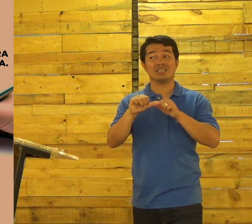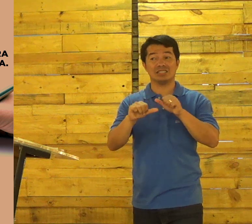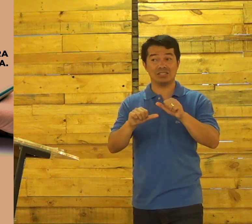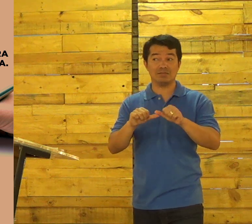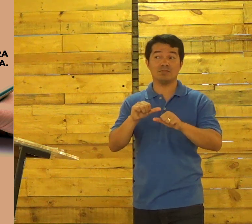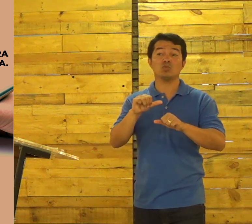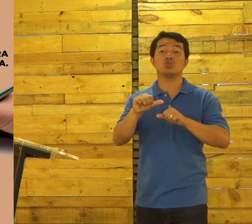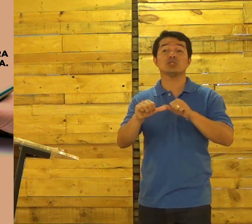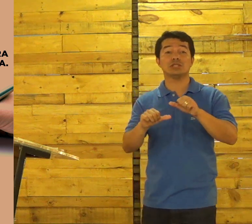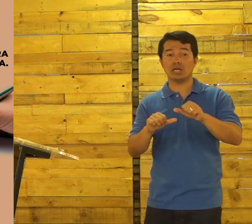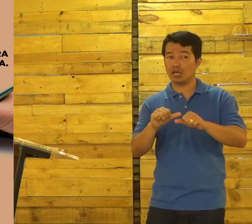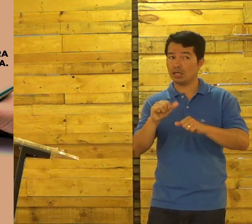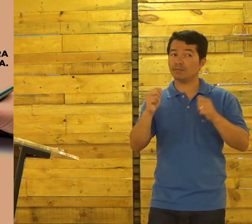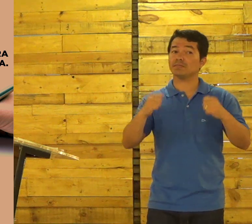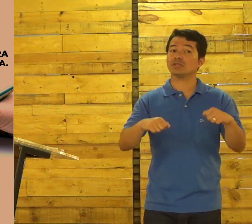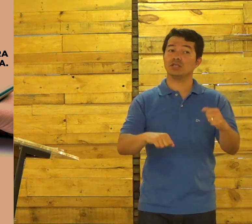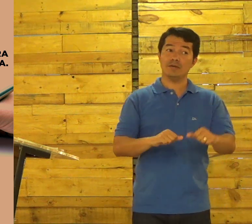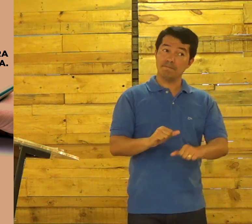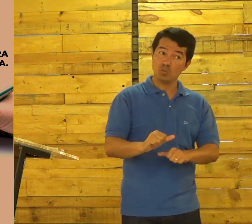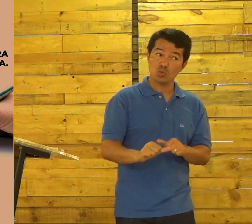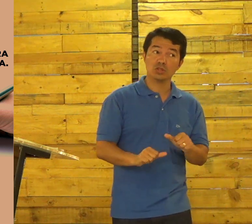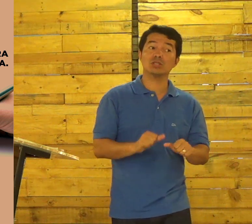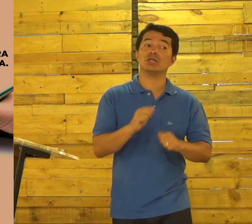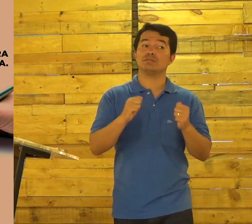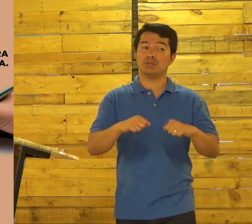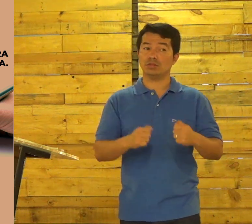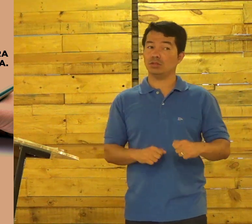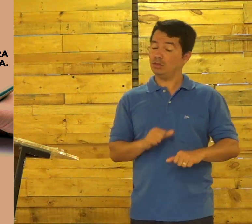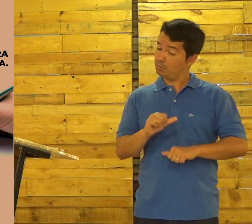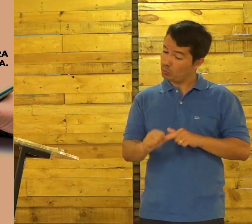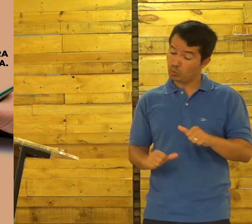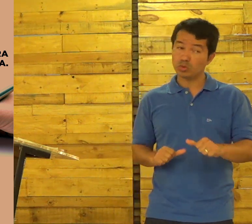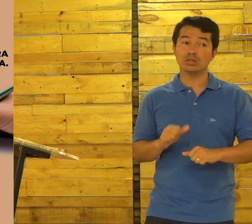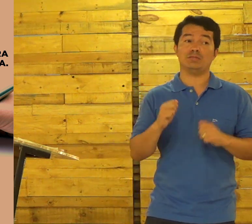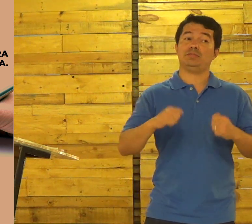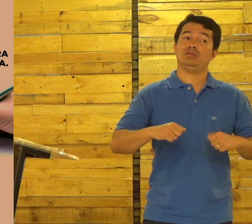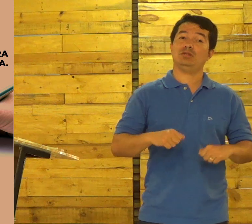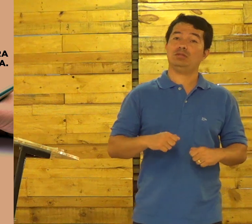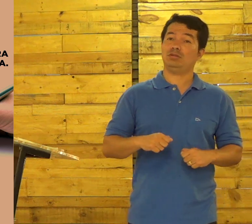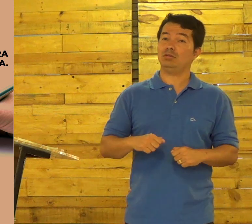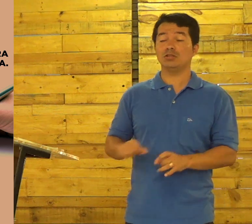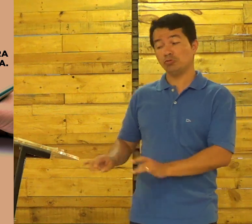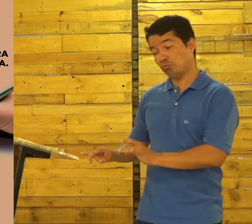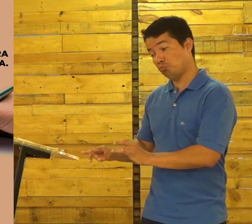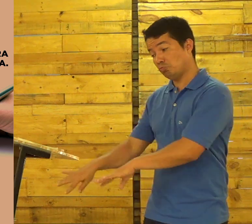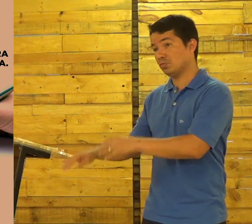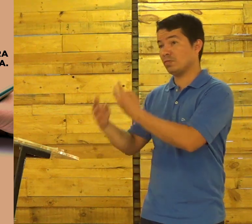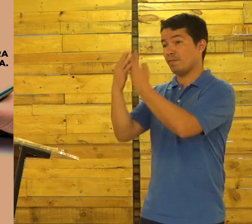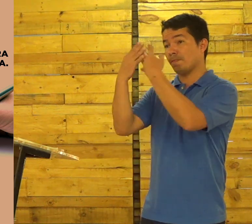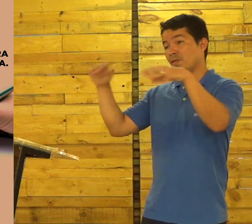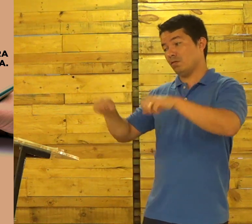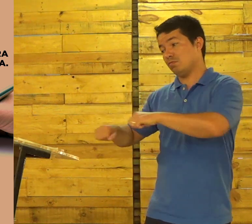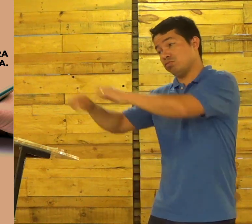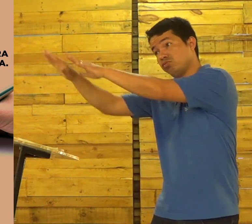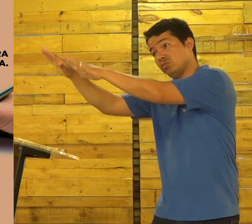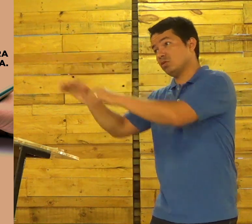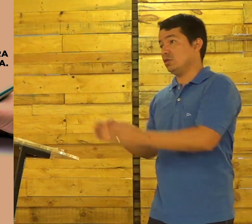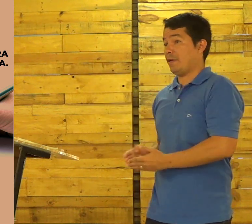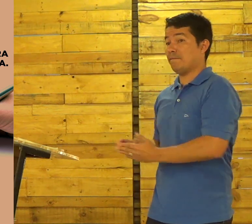Você precisa Acordar de vida Você precisa Acordar de vida Abandonar as